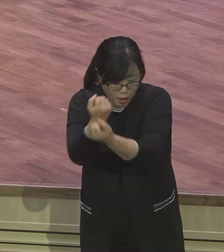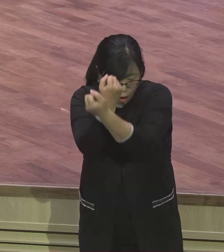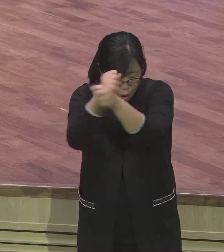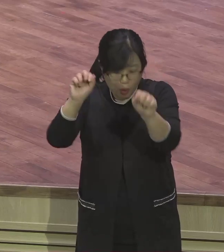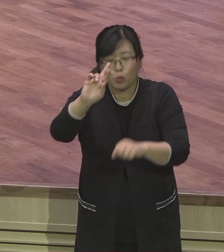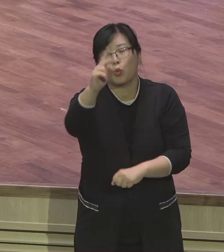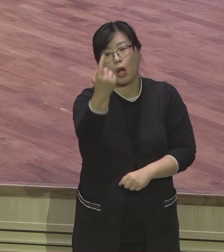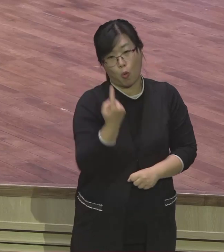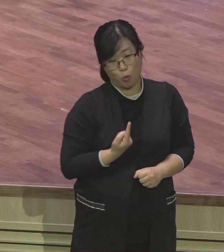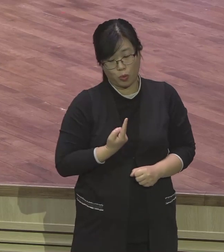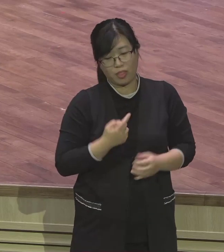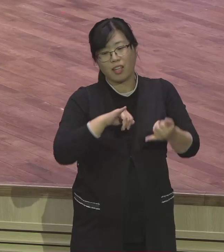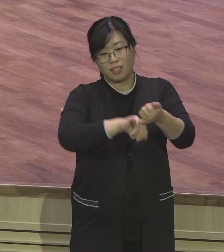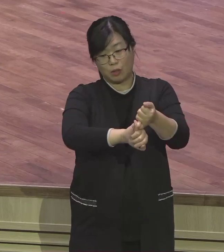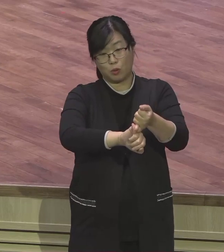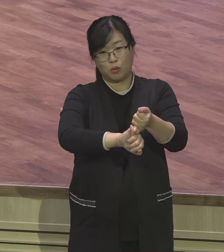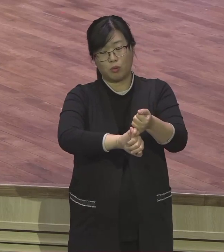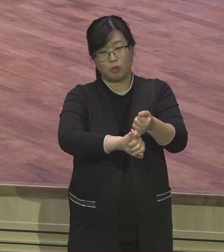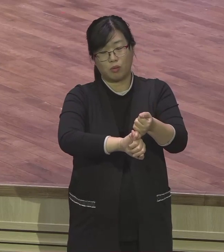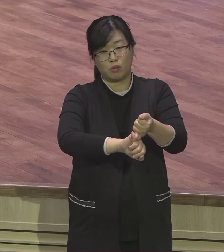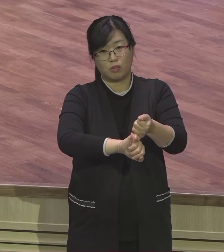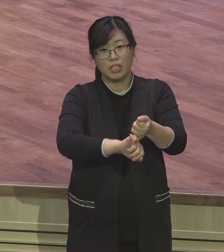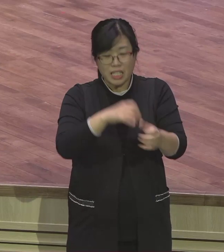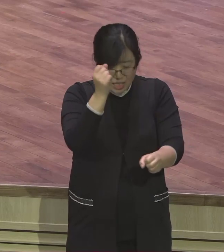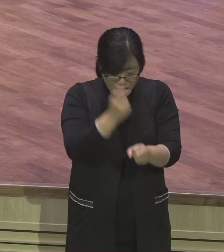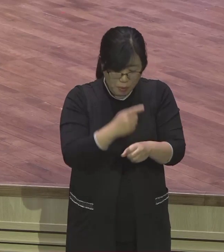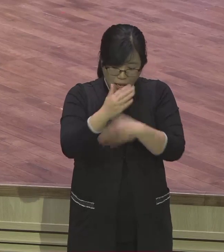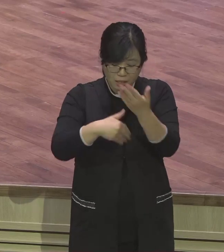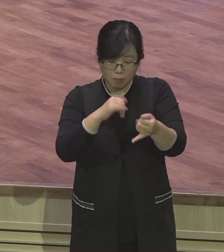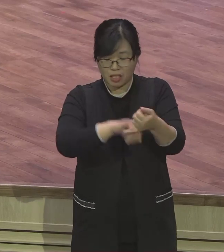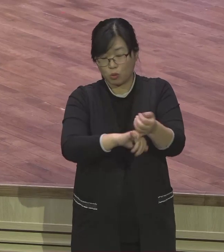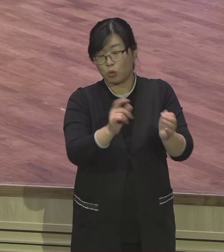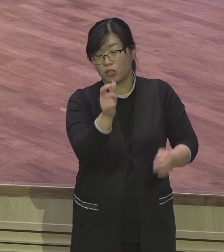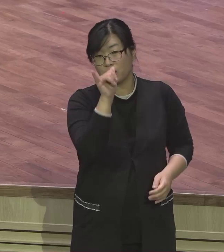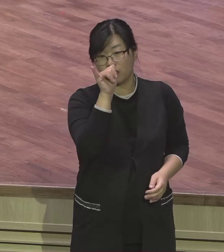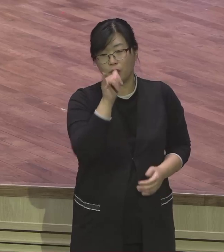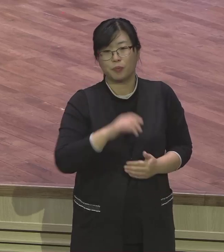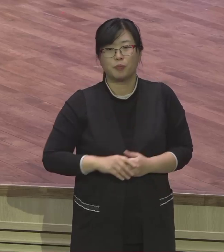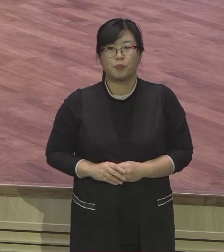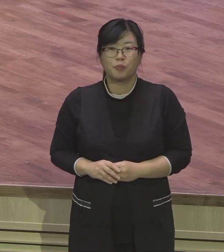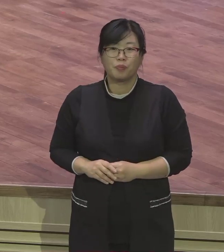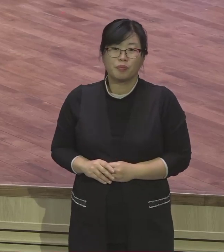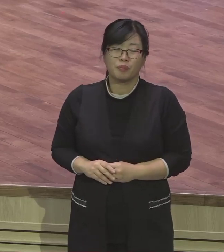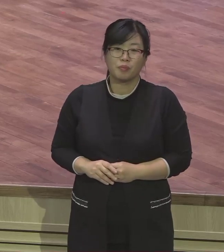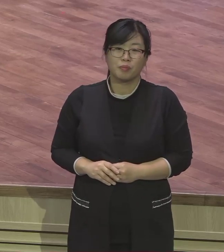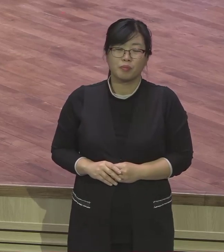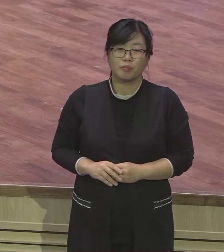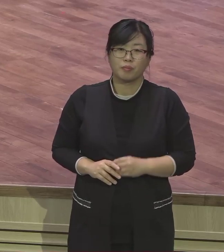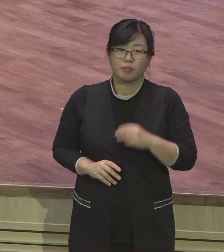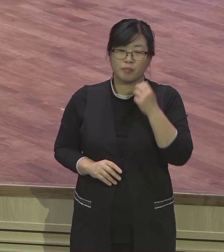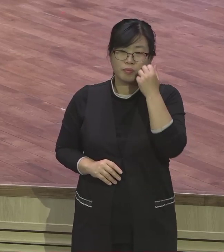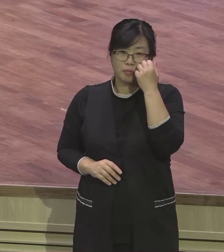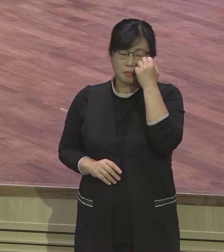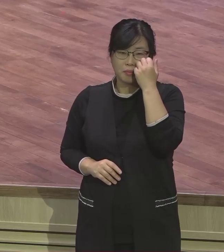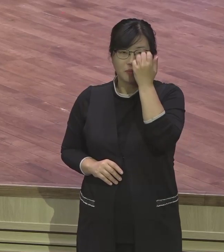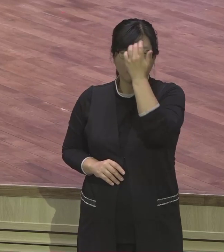바로의 압재가 없었다고 하면 이스라엘 백성들이 얼마나 풍요한 땅입니까 얼마나 잘 삽니까